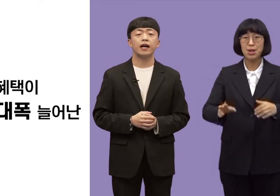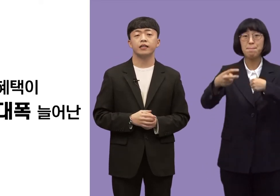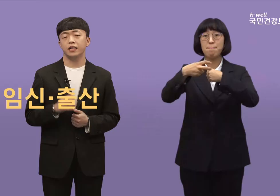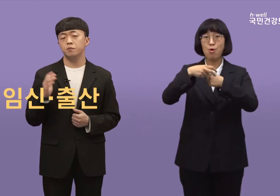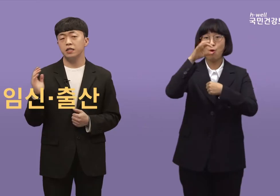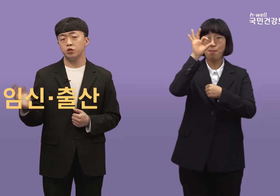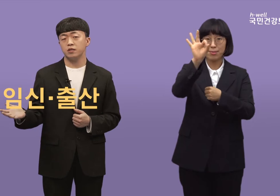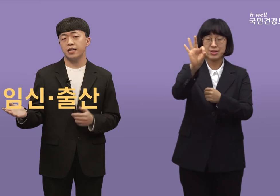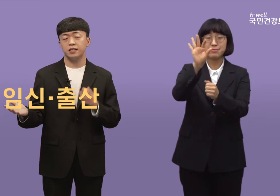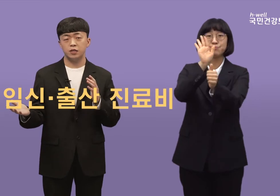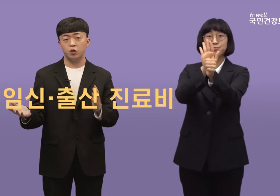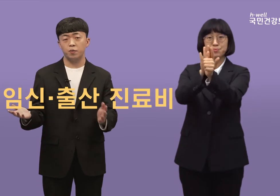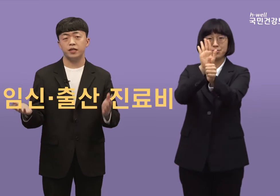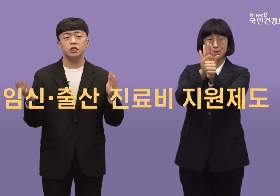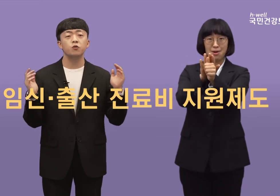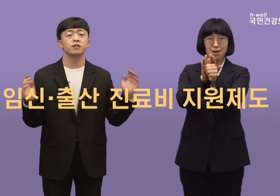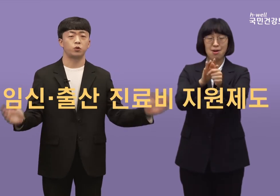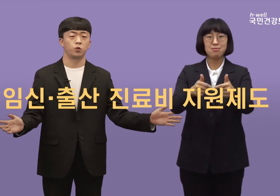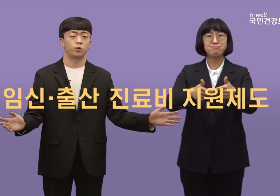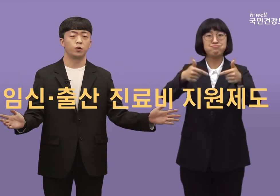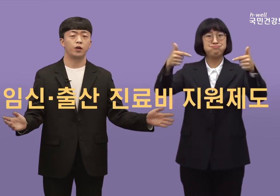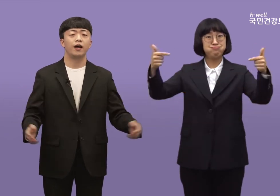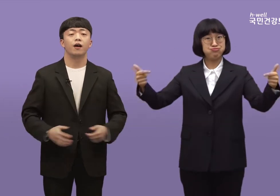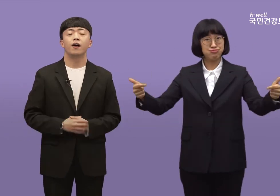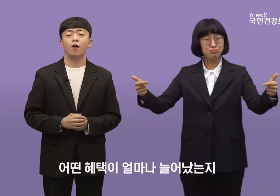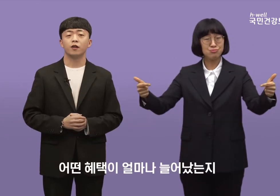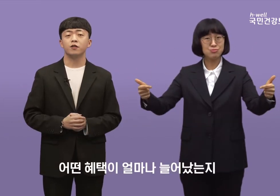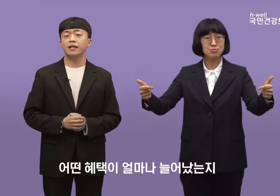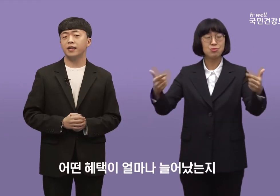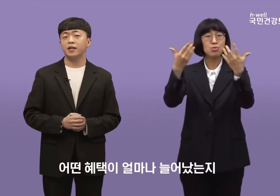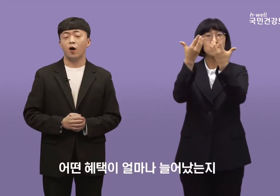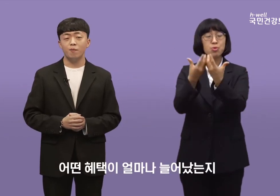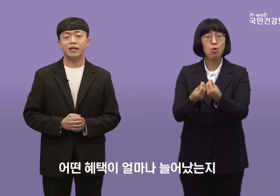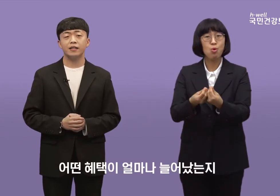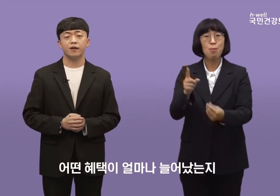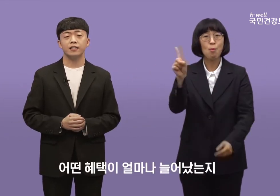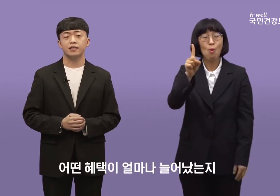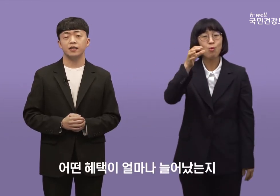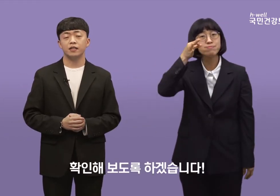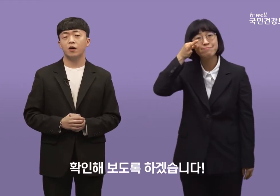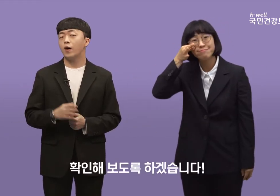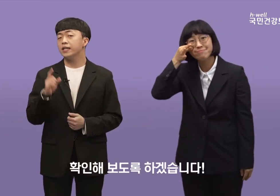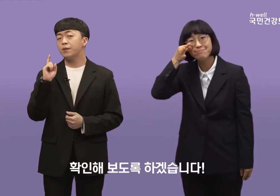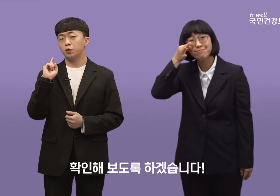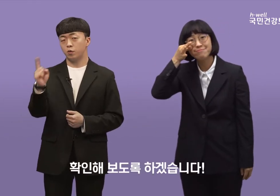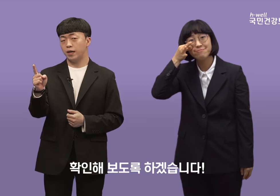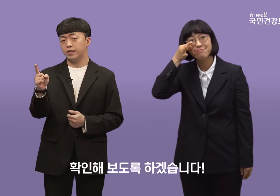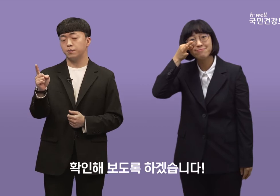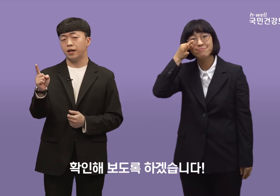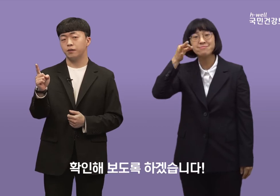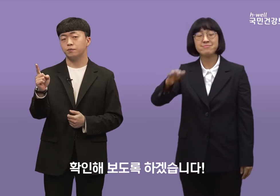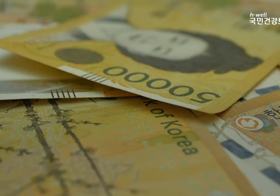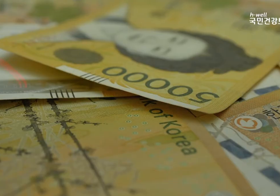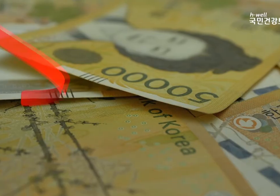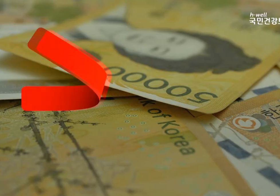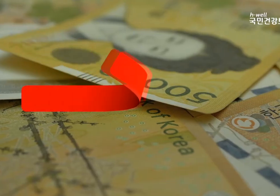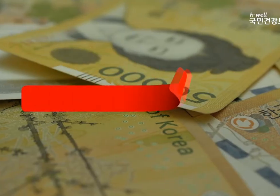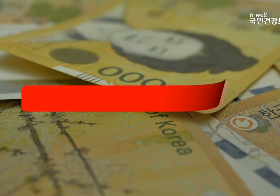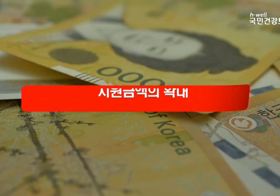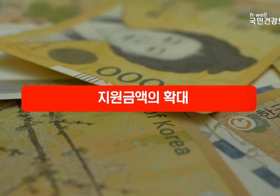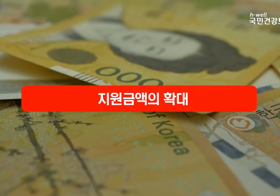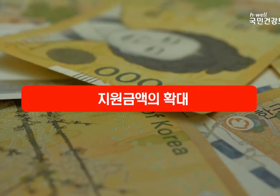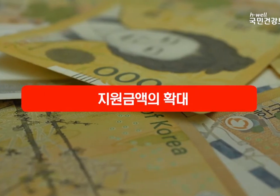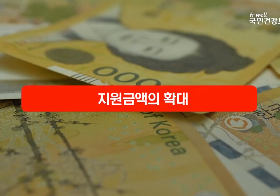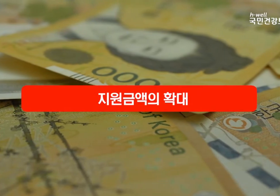대폭 늘어난 임신출산진료비지원제도 어떤 혜택이 얼마나 늘어났는지 확인해보도록 하겠습니다 먼저